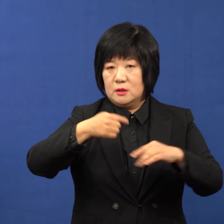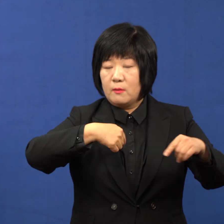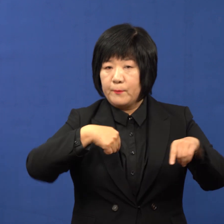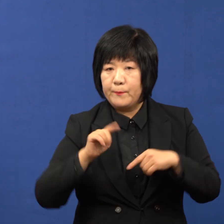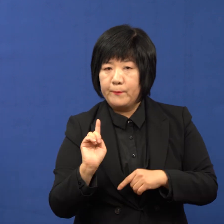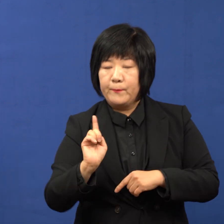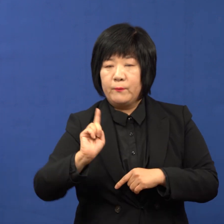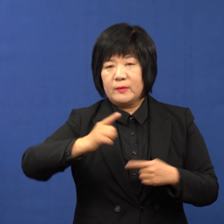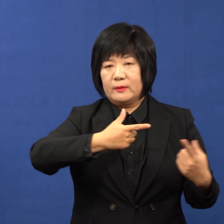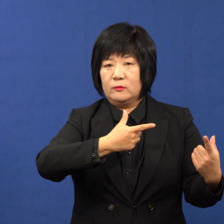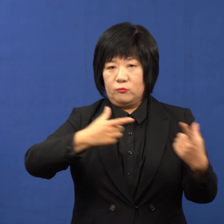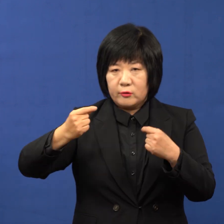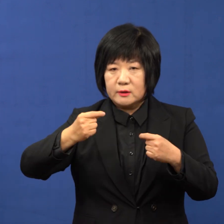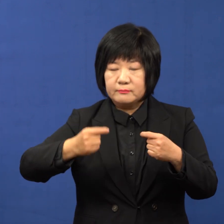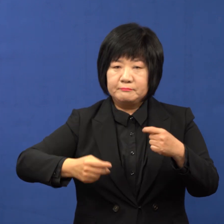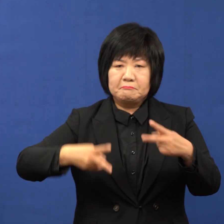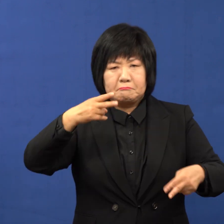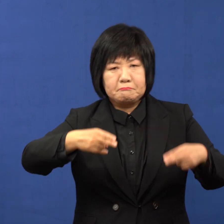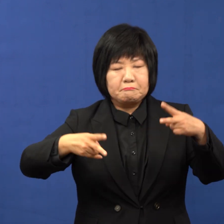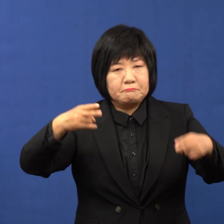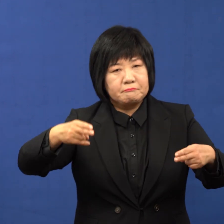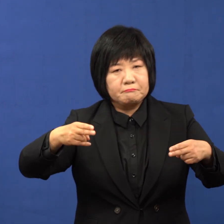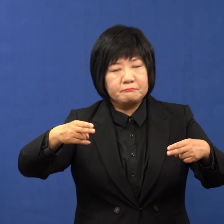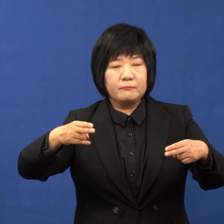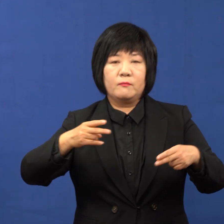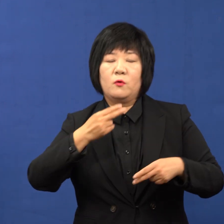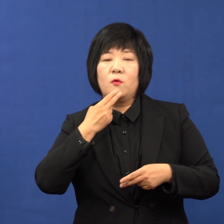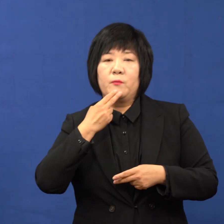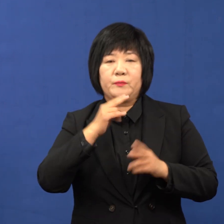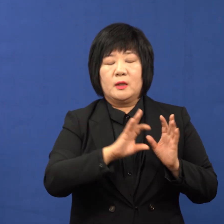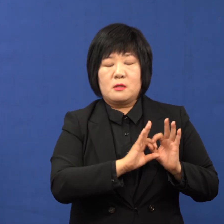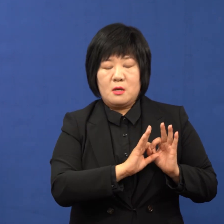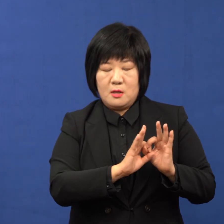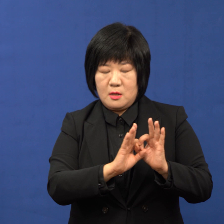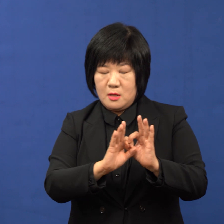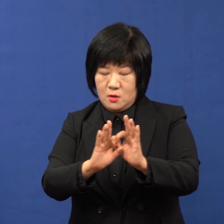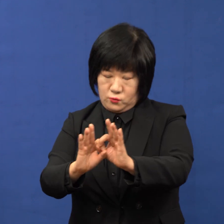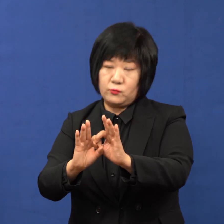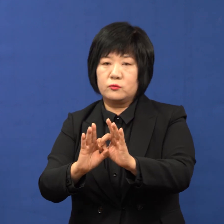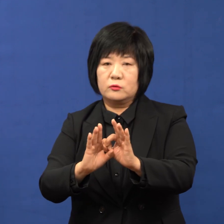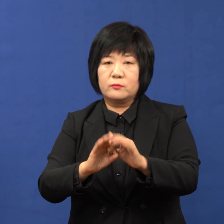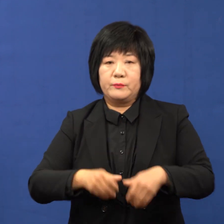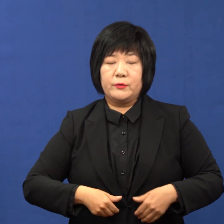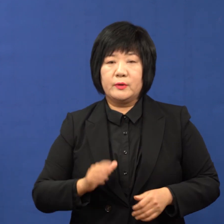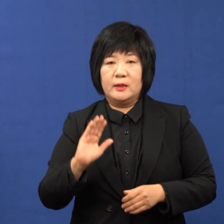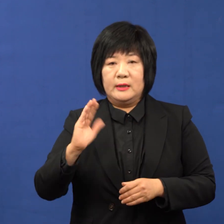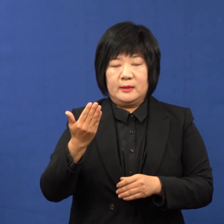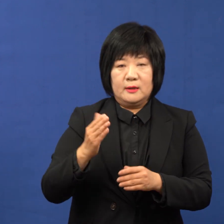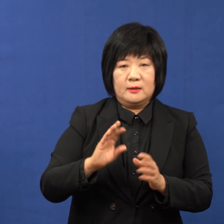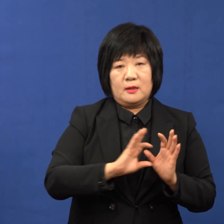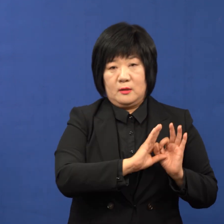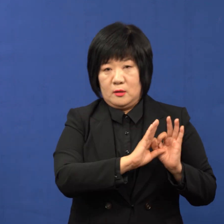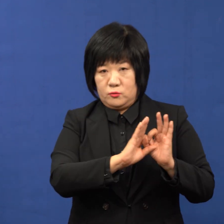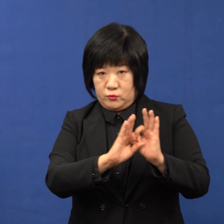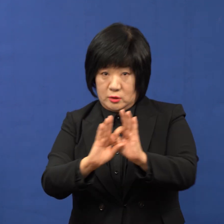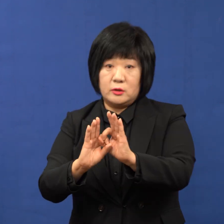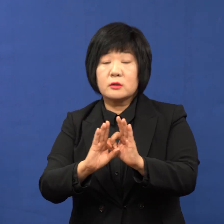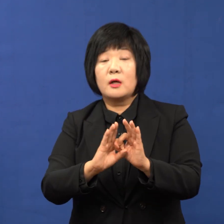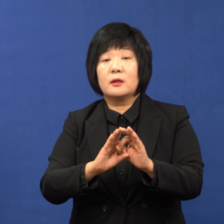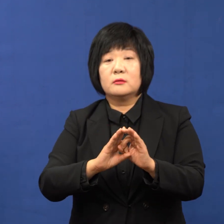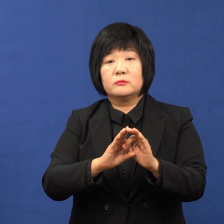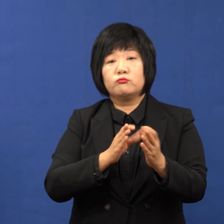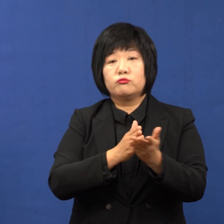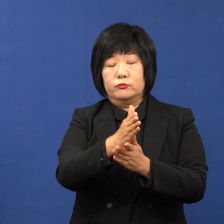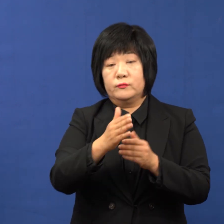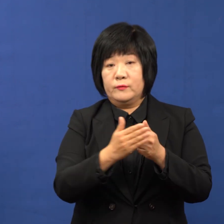다 마찬가지지만 끊어지는 단계가 없습니다. 지속성이 계속 보장이 되는 부분이고 지속적으로 이어져 나가야 되는 부분이기 때문에